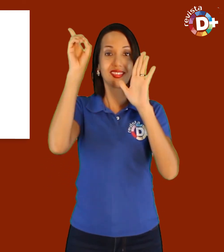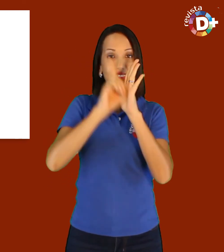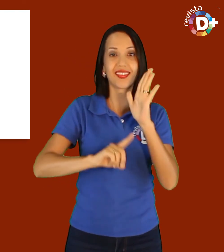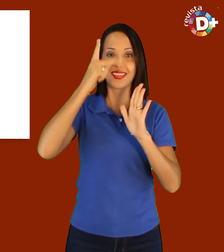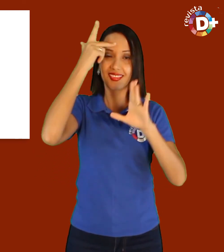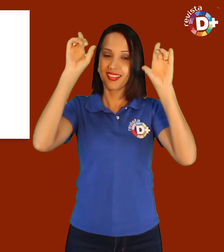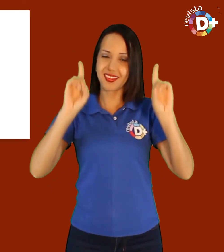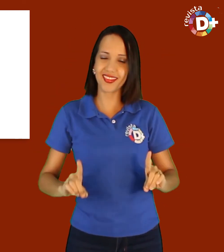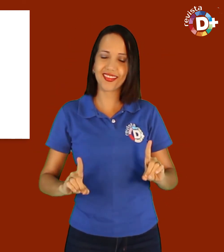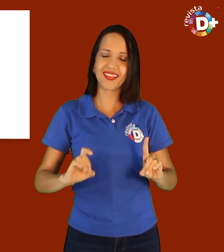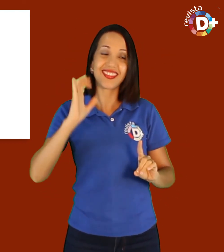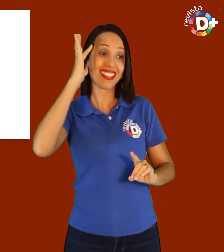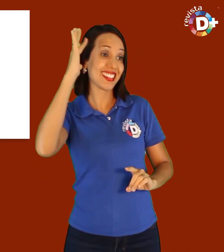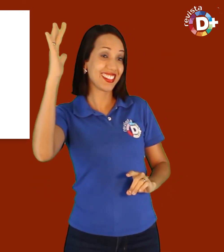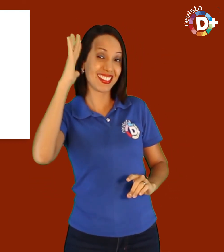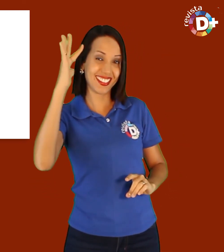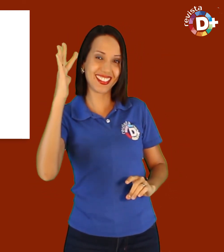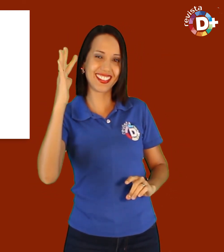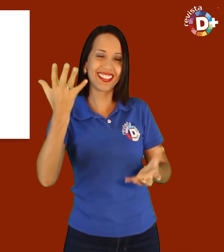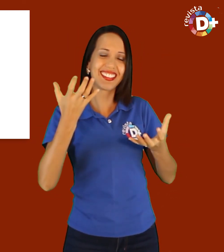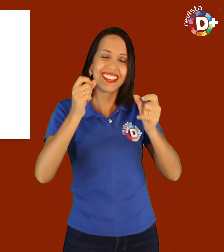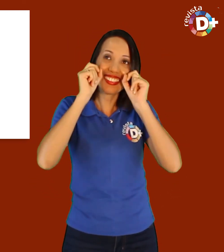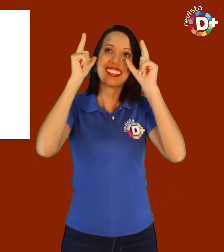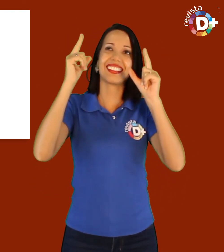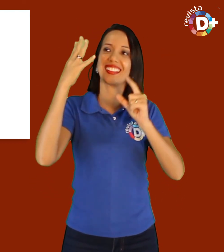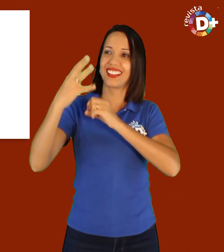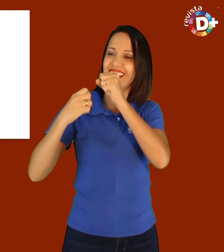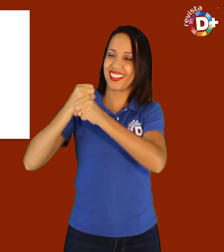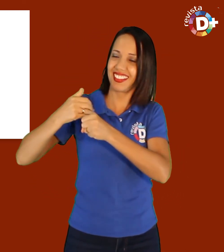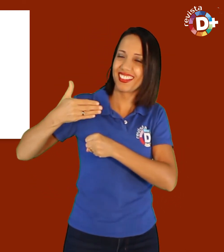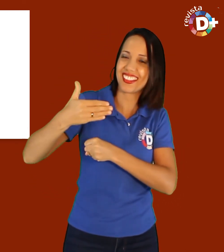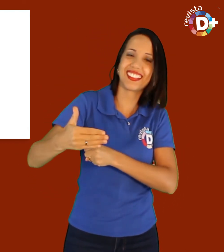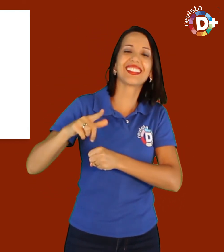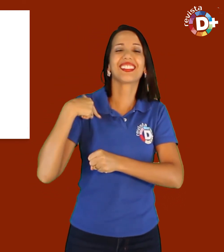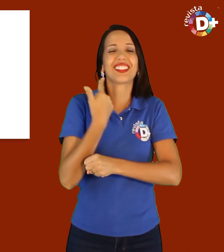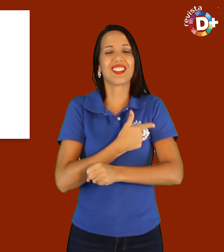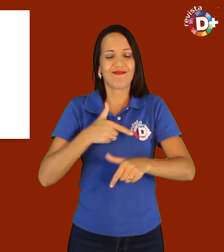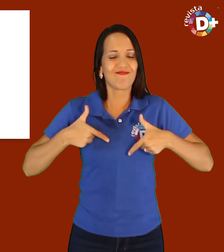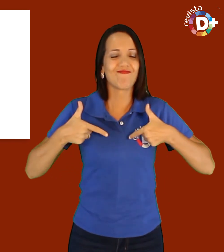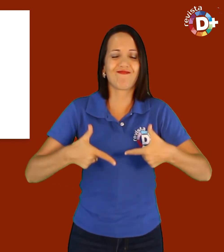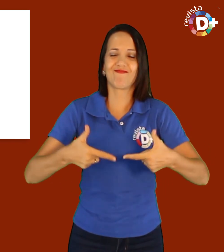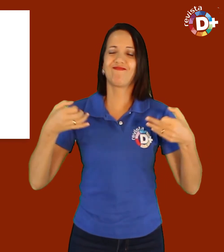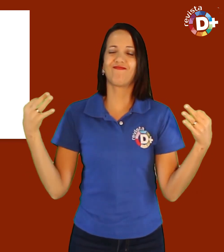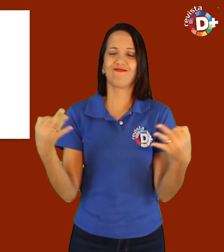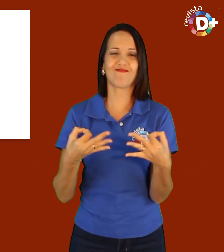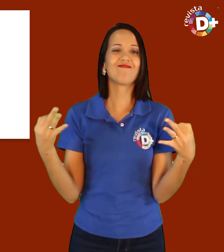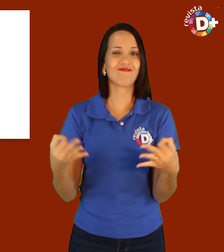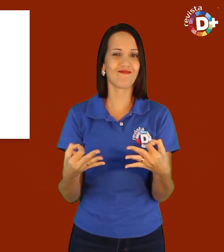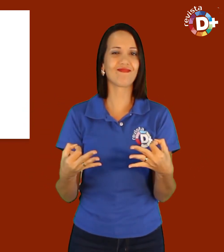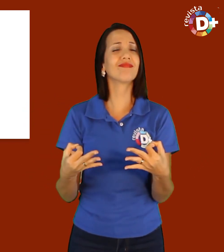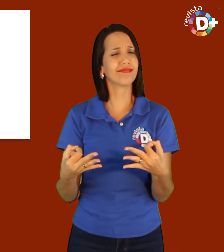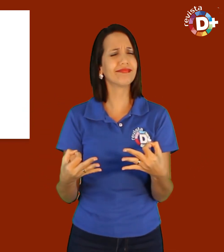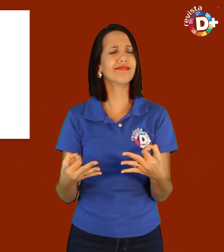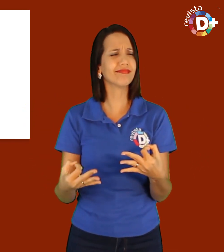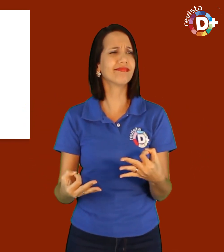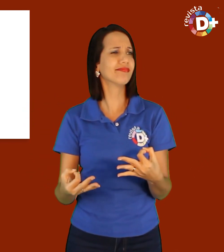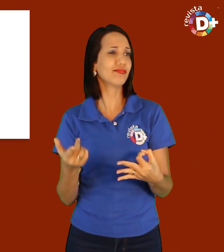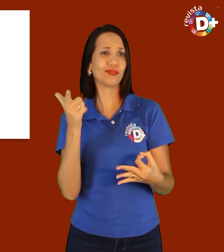Estado dos Direitos da Pessoa com Deficiência como um lindo sonho, quero acordar daqui a 4 anos com o nosso trabalho bem realizado.